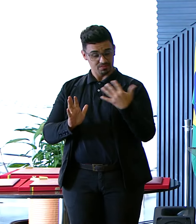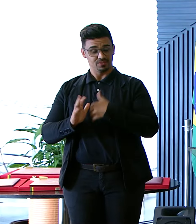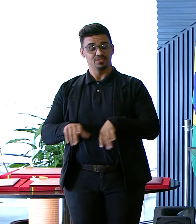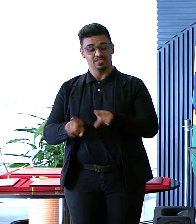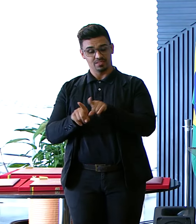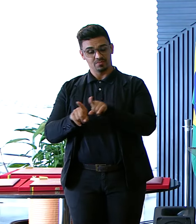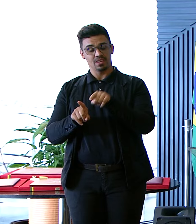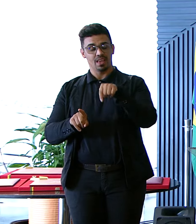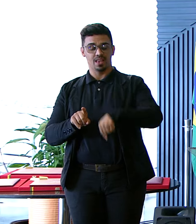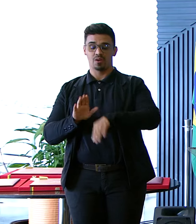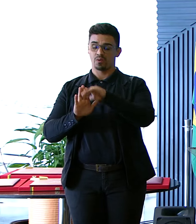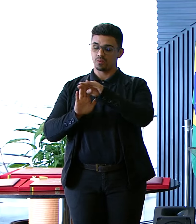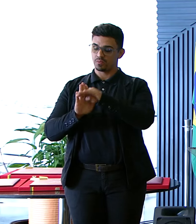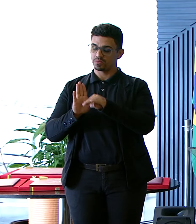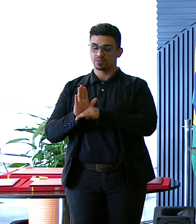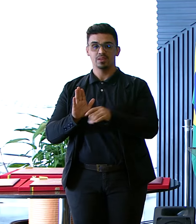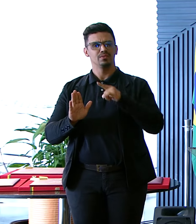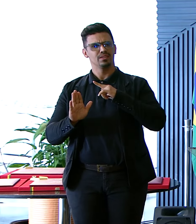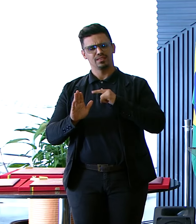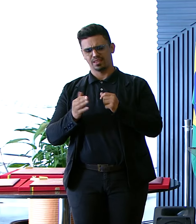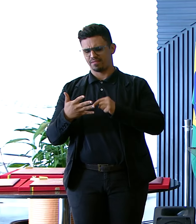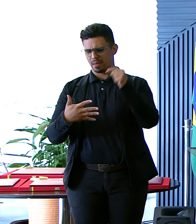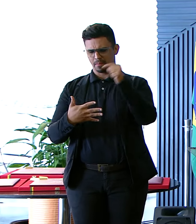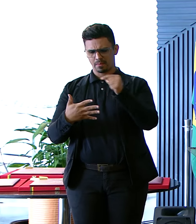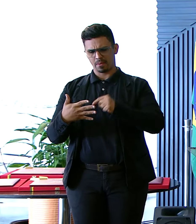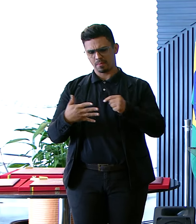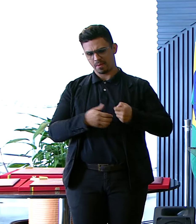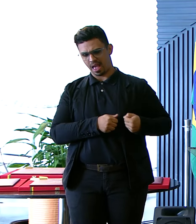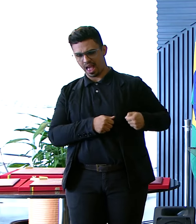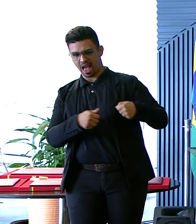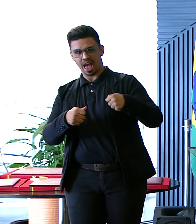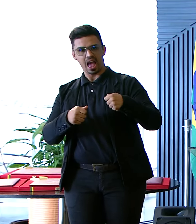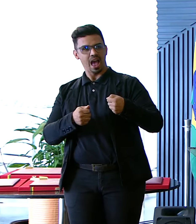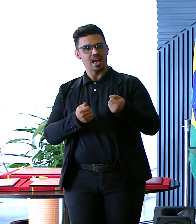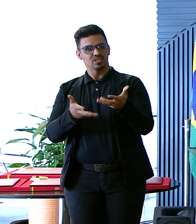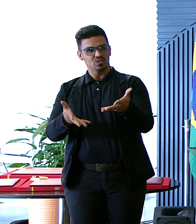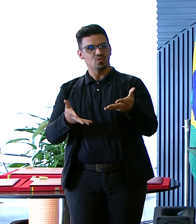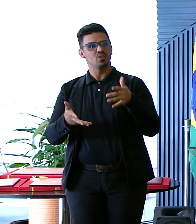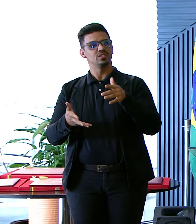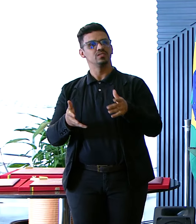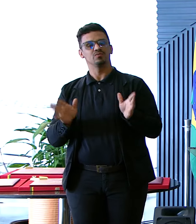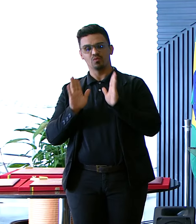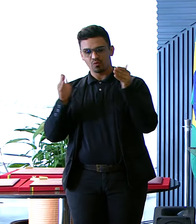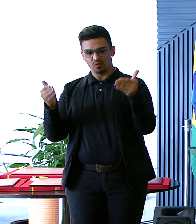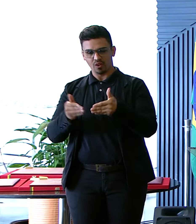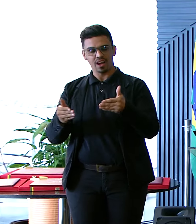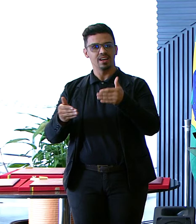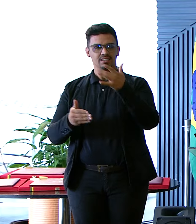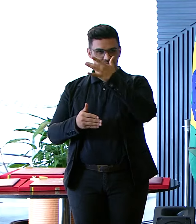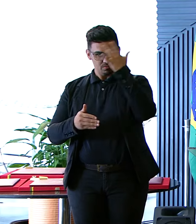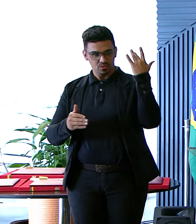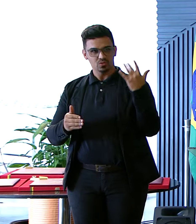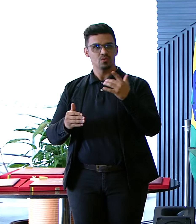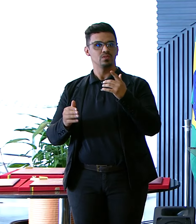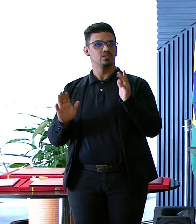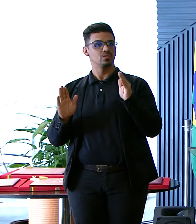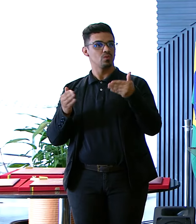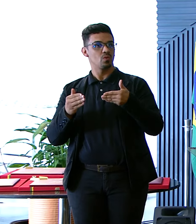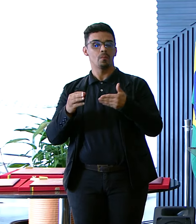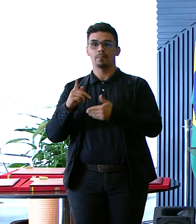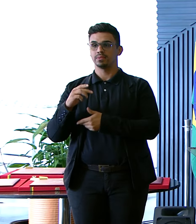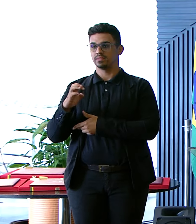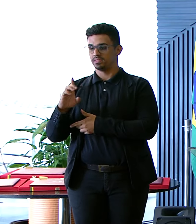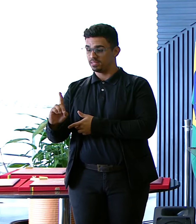O que trouxe Muitas ações Voltadas Às pessoas com deficiência E tudo aquilo Que é voltado À